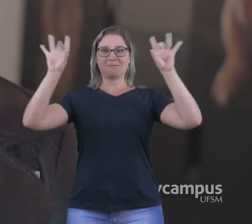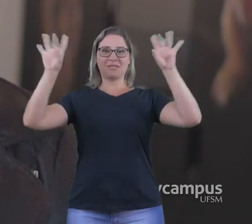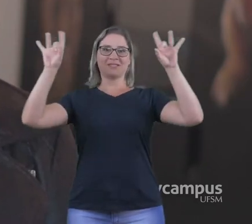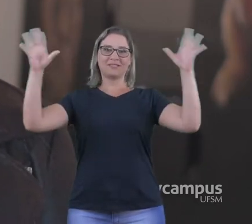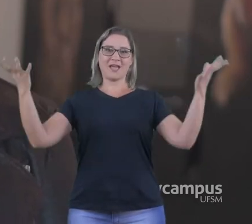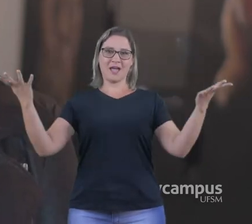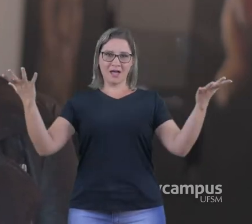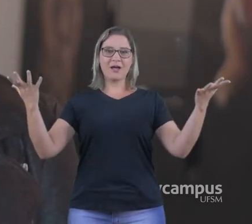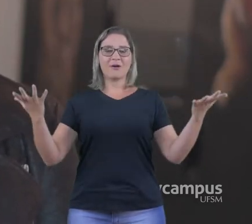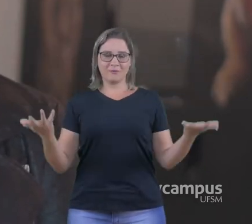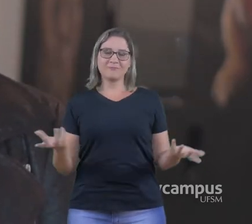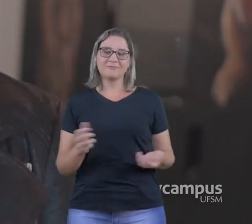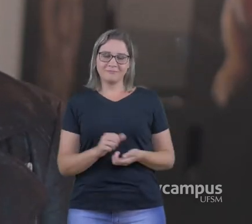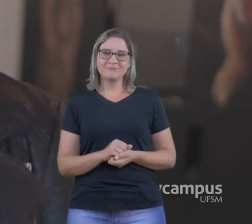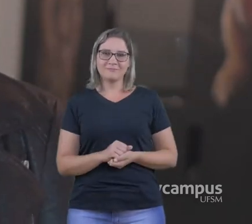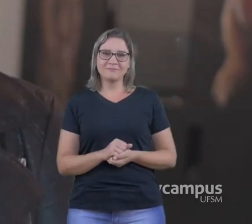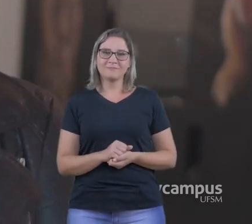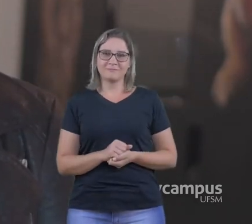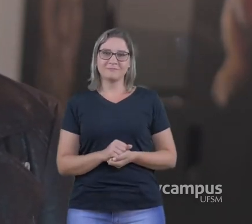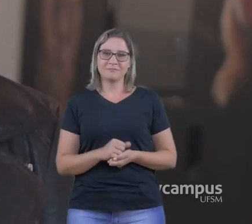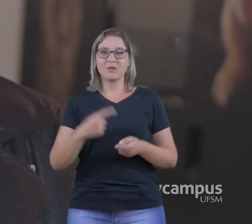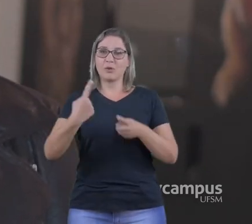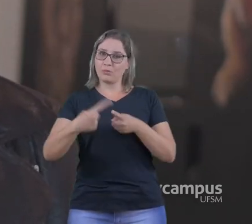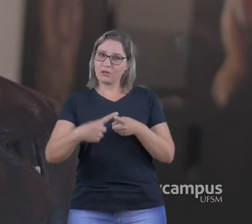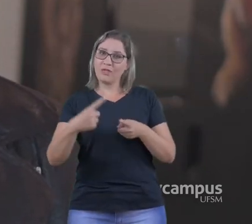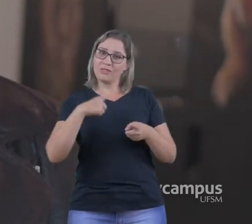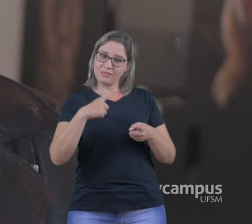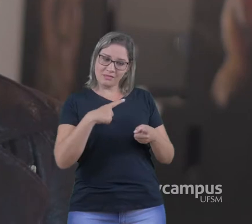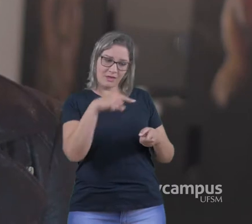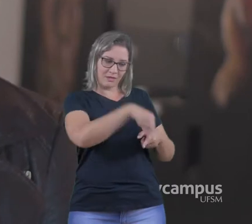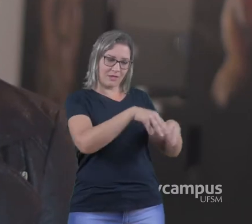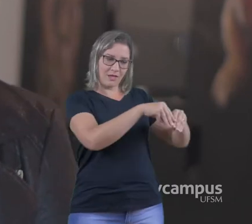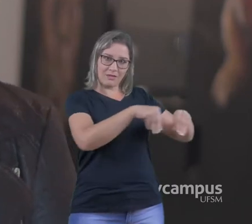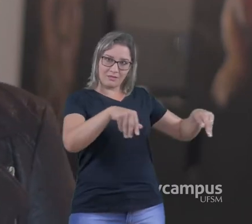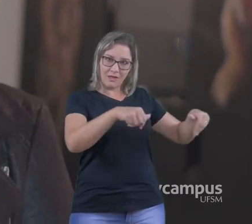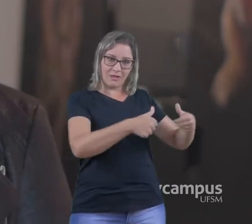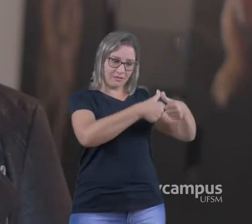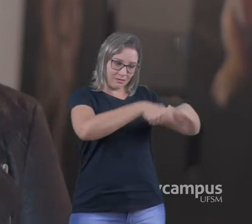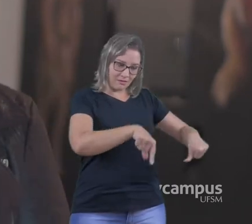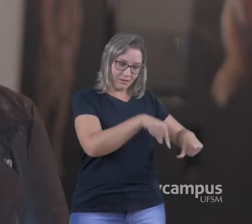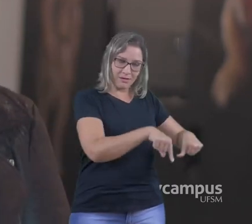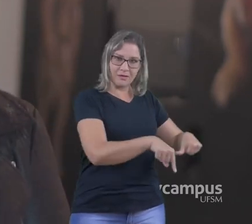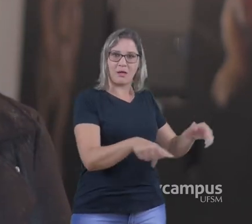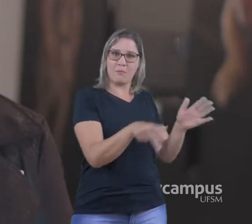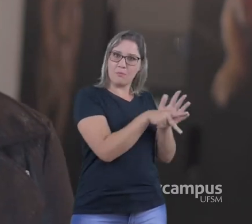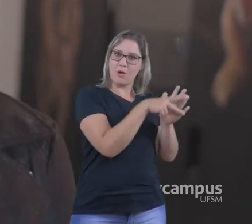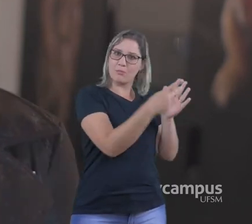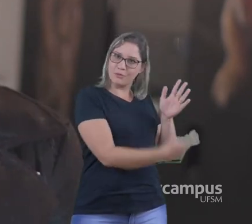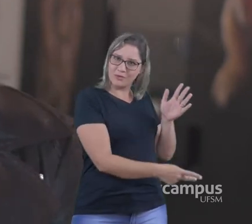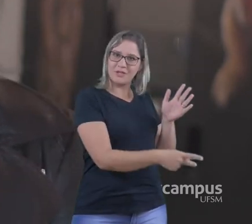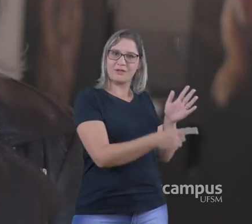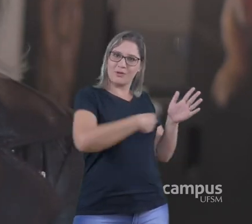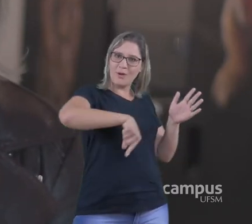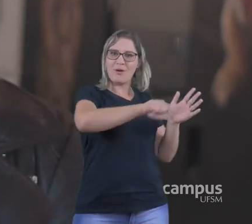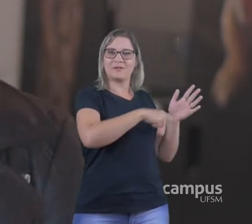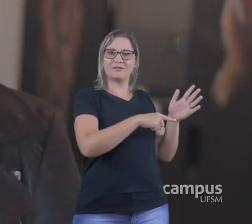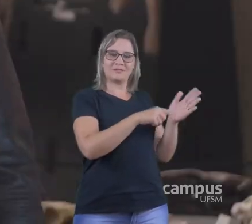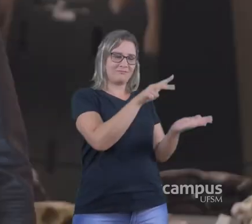nos achamos, assim, privilegiados de ter no subsolo Ou aflorando no solo, né? Esse